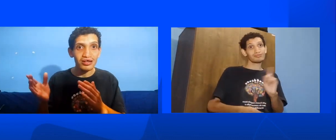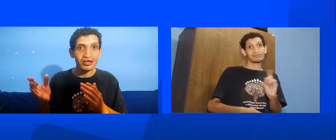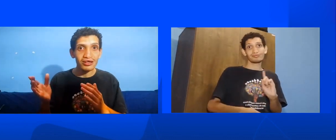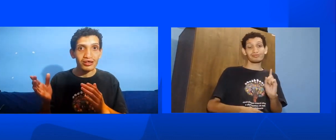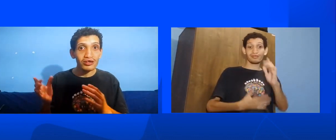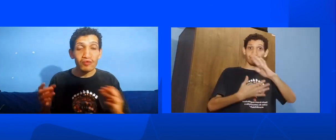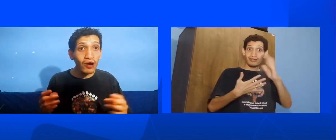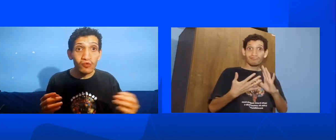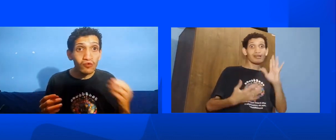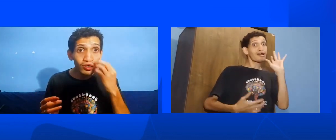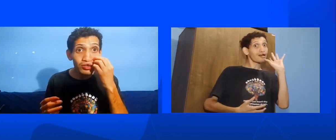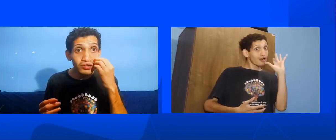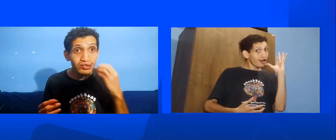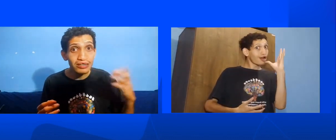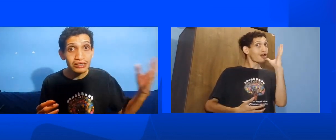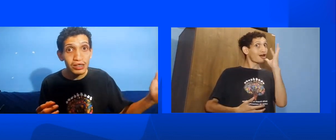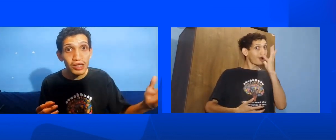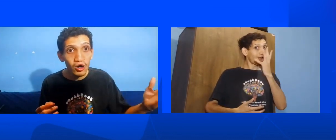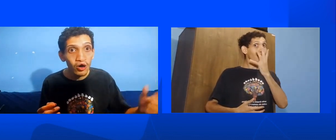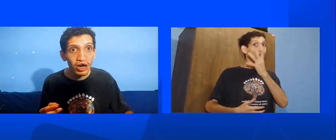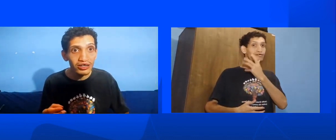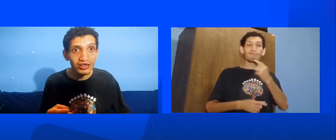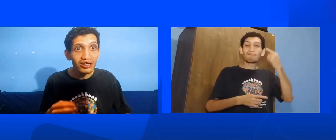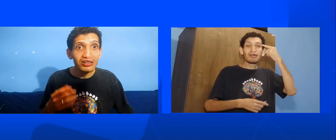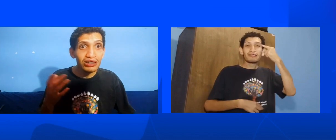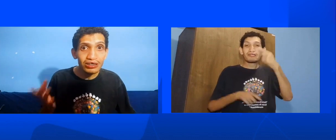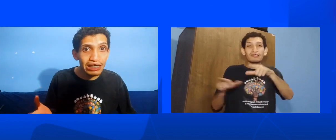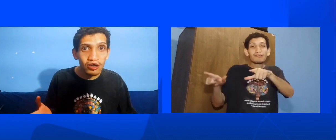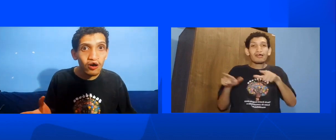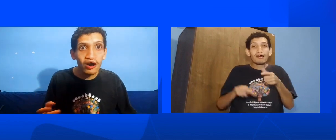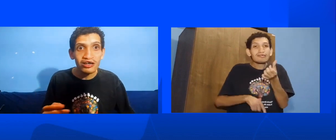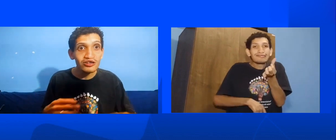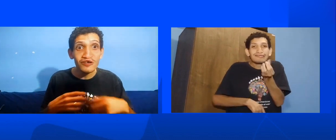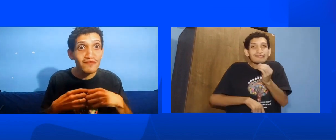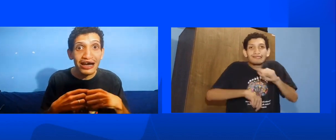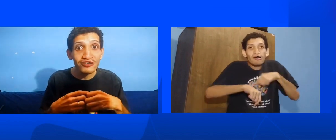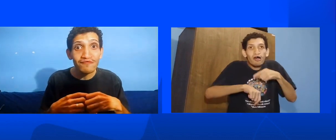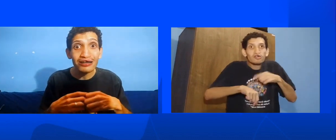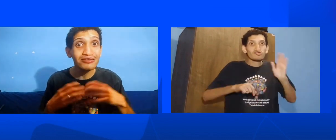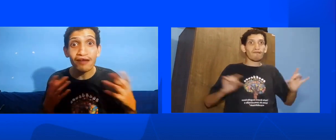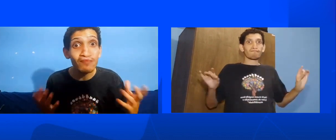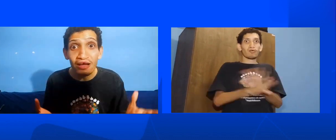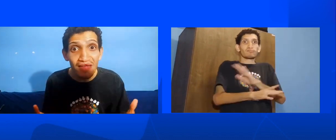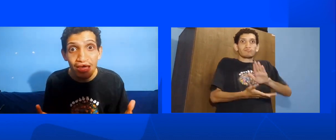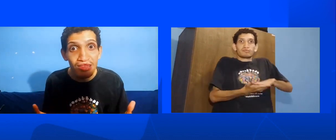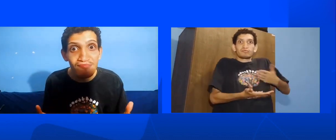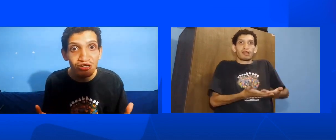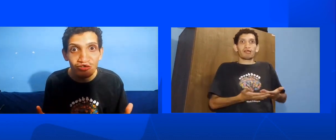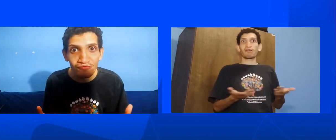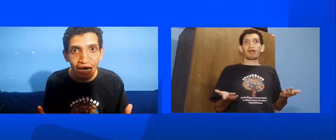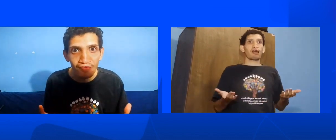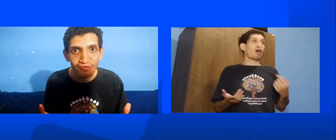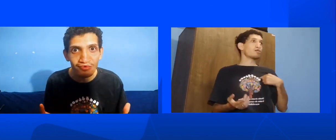Que não é curso de 60 horas De 100 horas Que vai te fazer Aprender Libras de fato